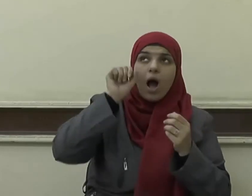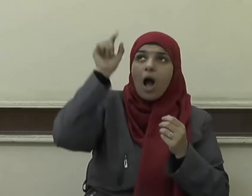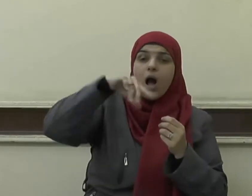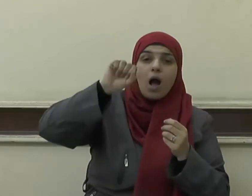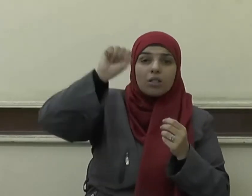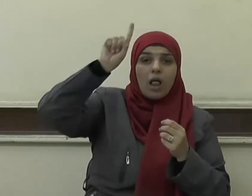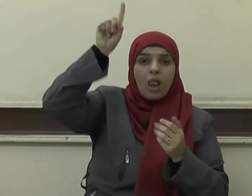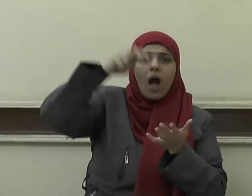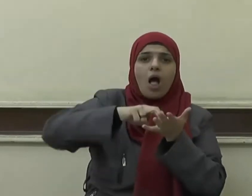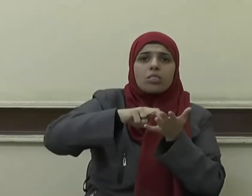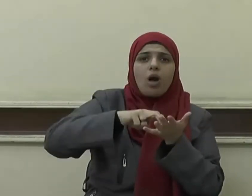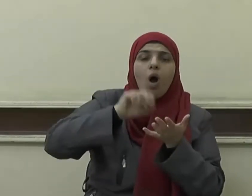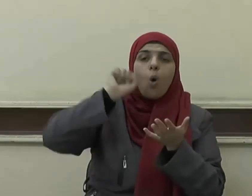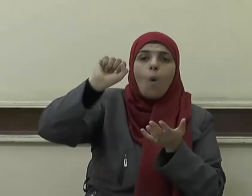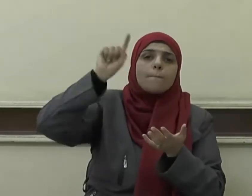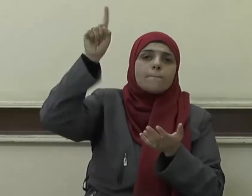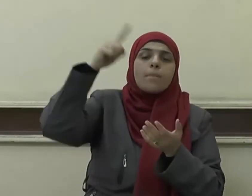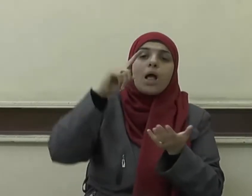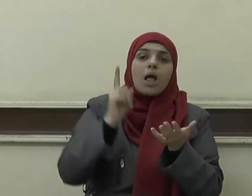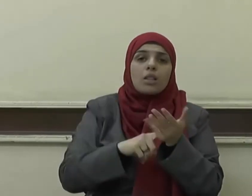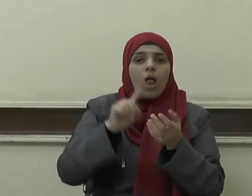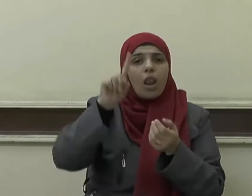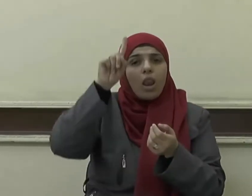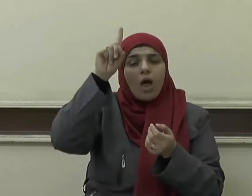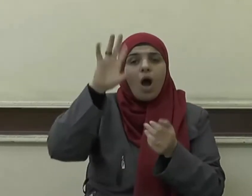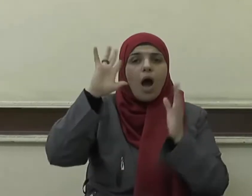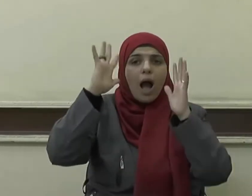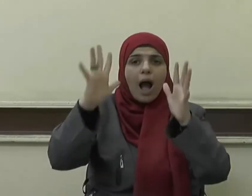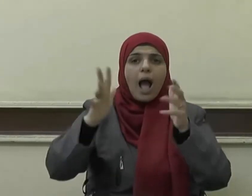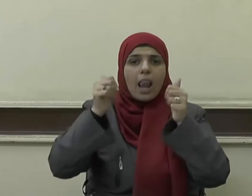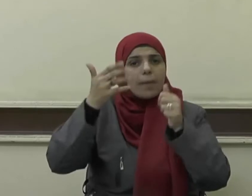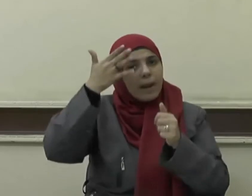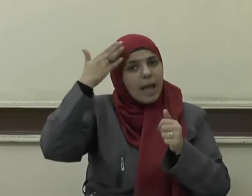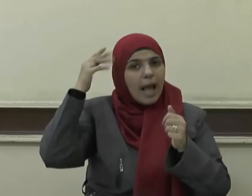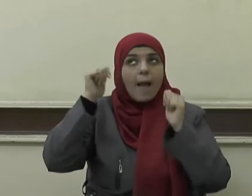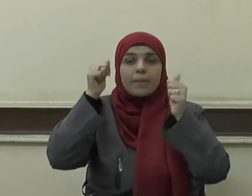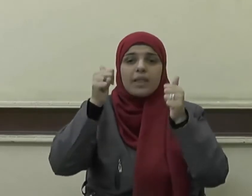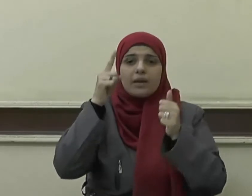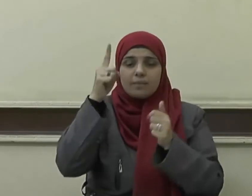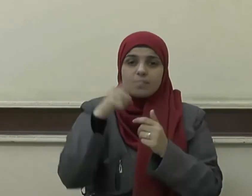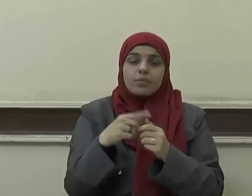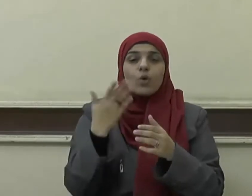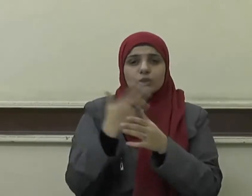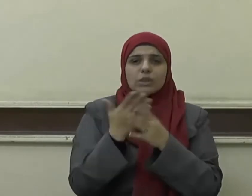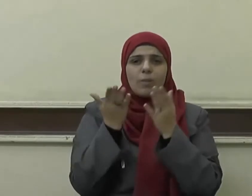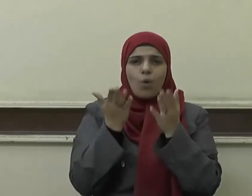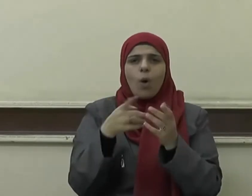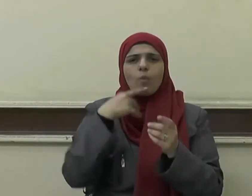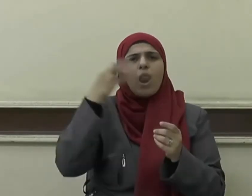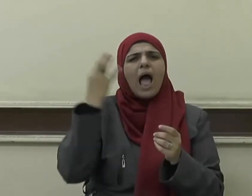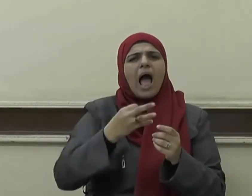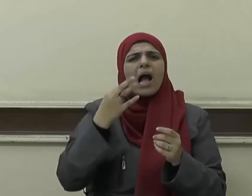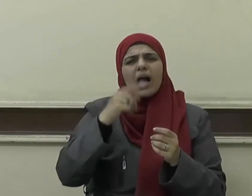الله عليم خبير وهذا ما أكده القرآن الكريم حين تحدث عن الأخوة